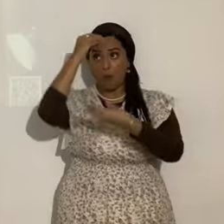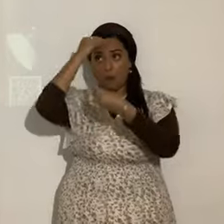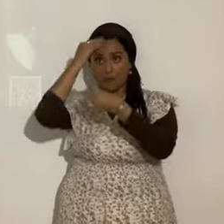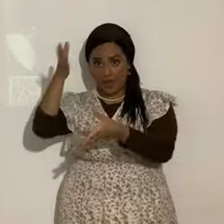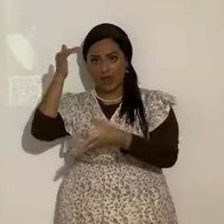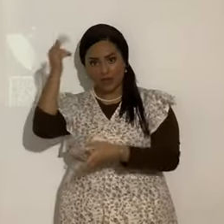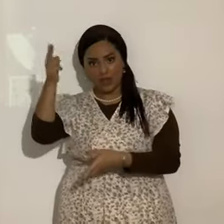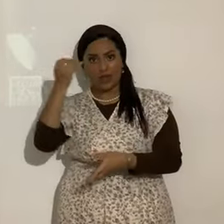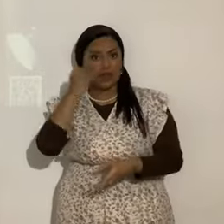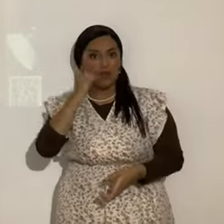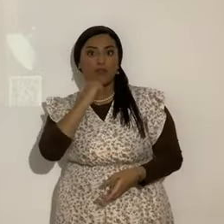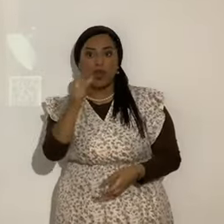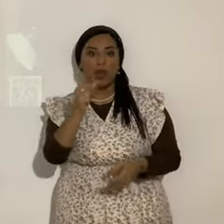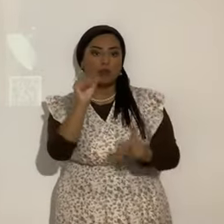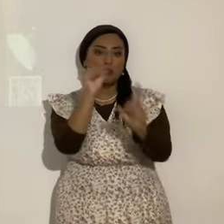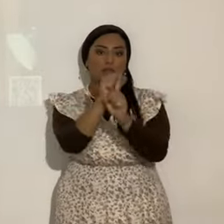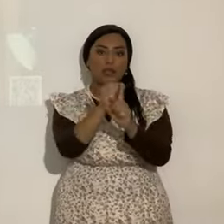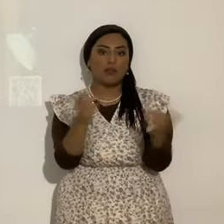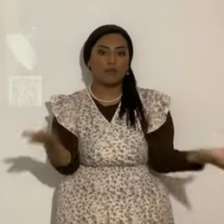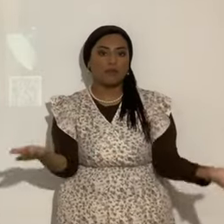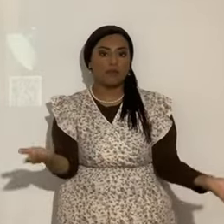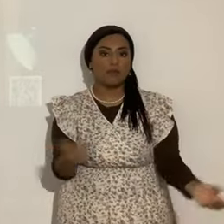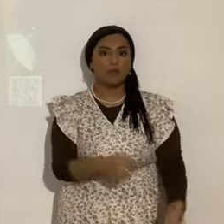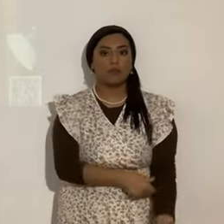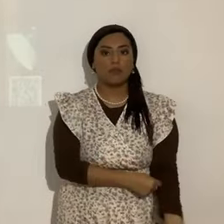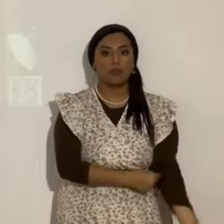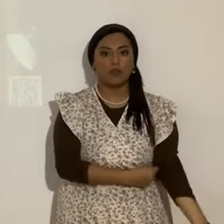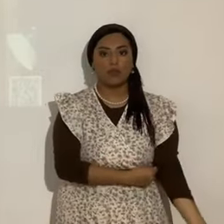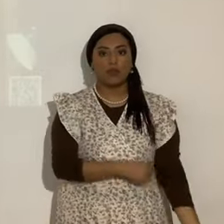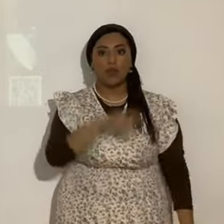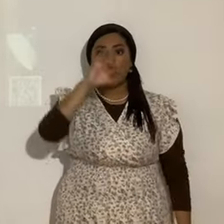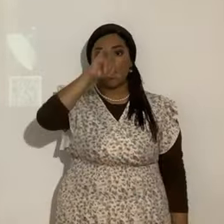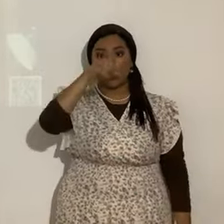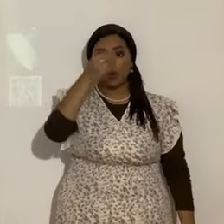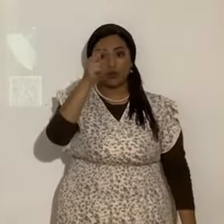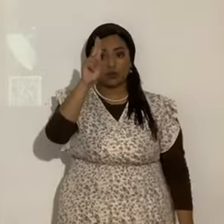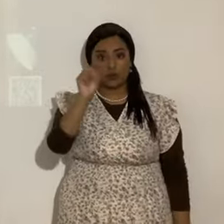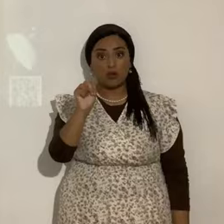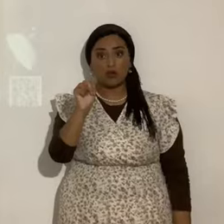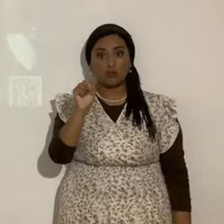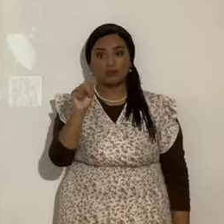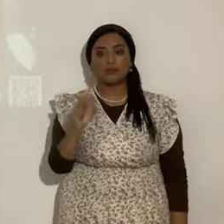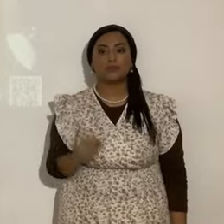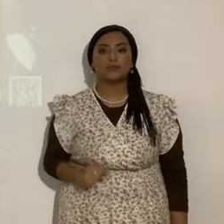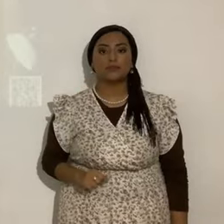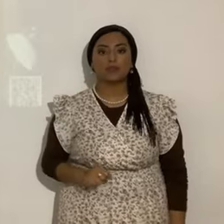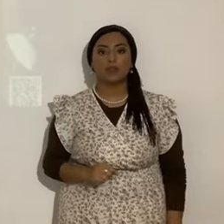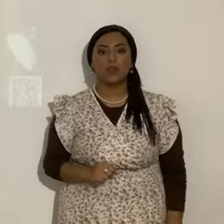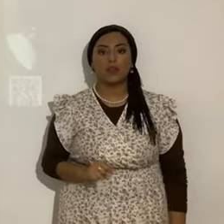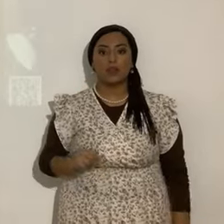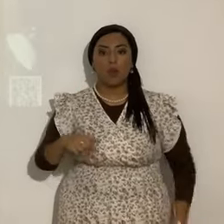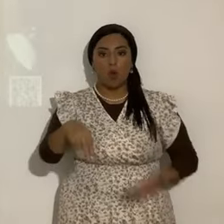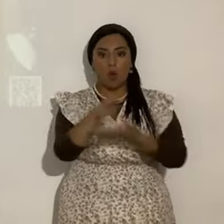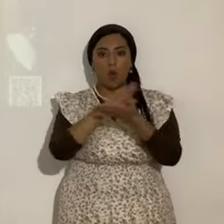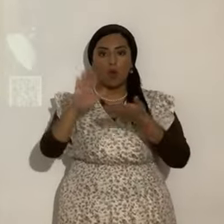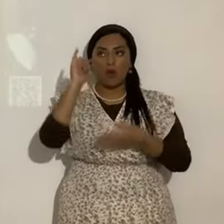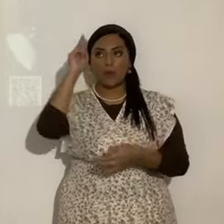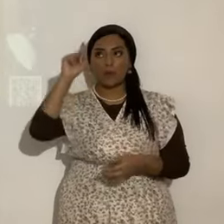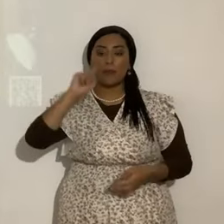hermana, porque si no, te estás engañando. Juan el Bautista, por orden divina, ya había